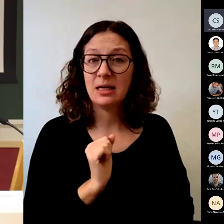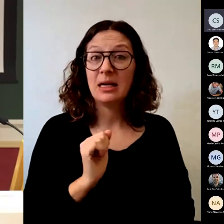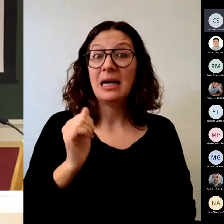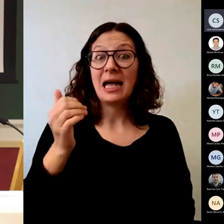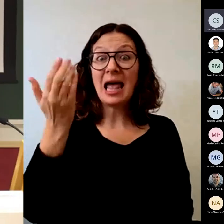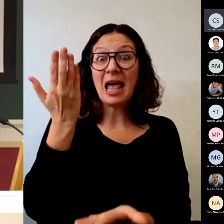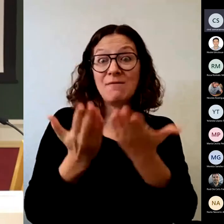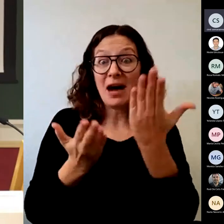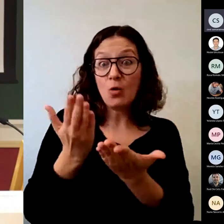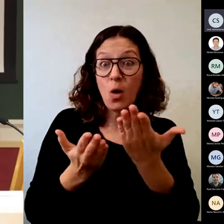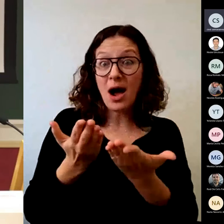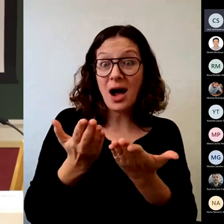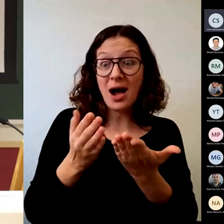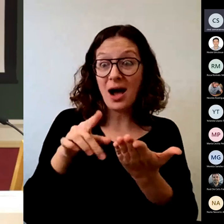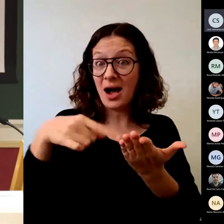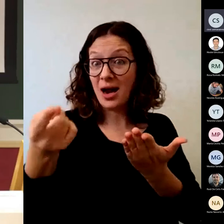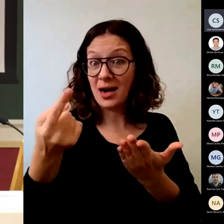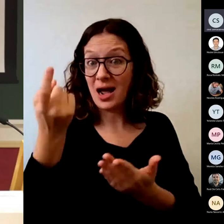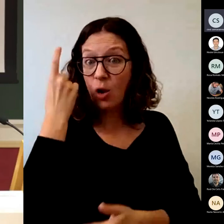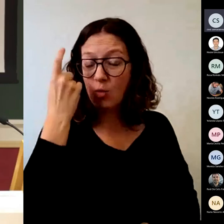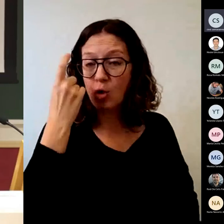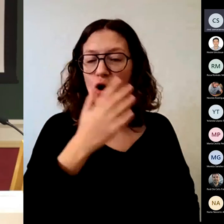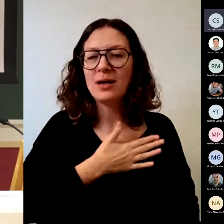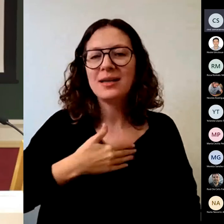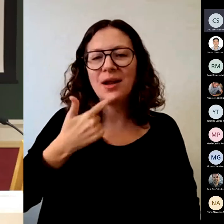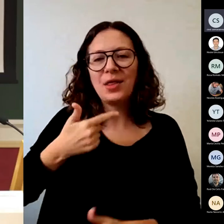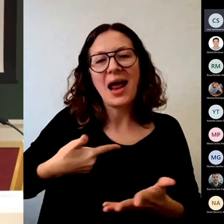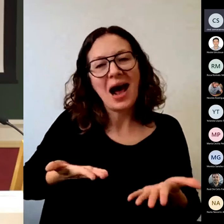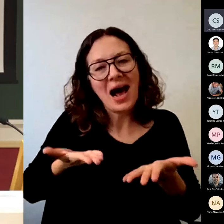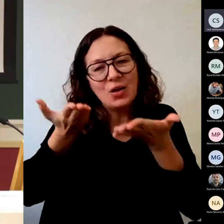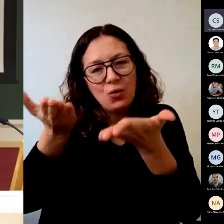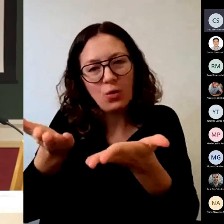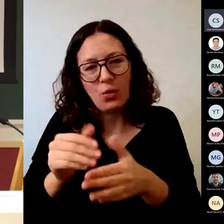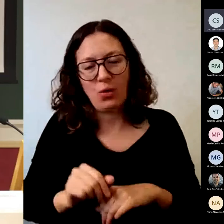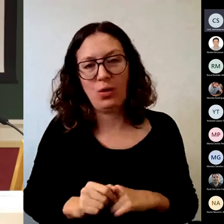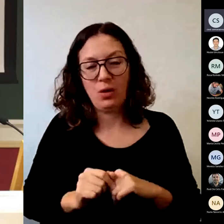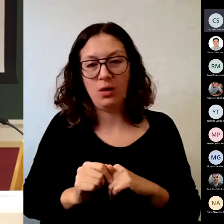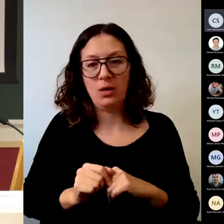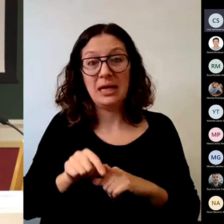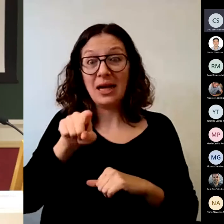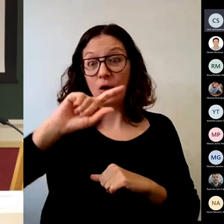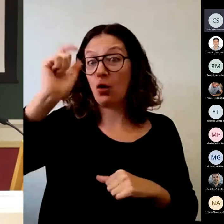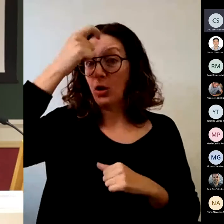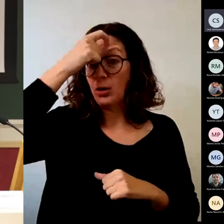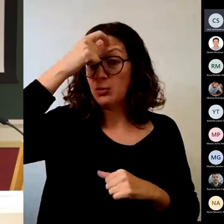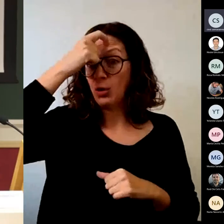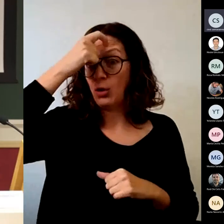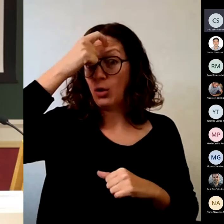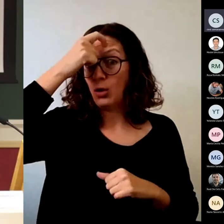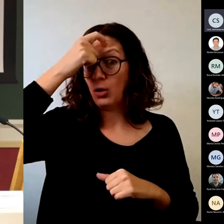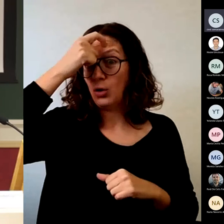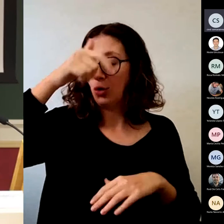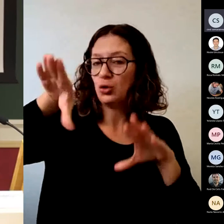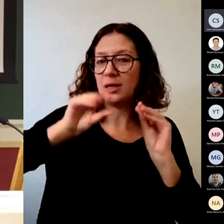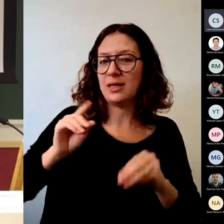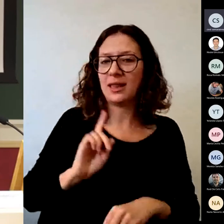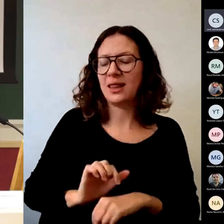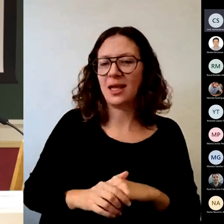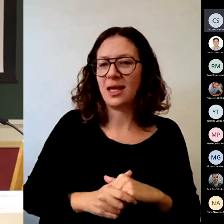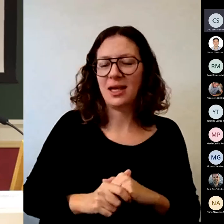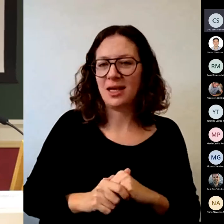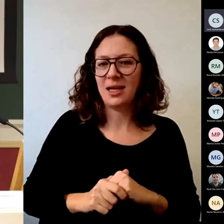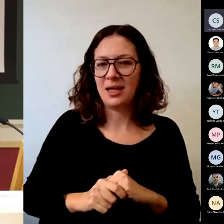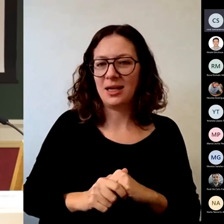Importante este concepto. No lo entendemos porque creemos, los profesores, me